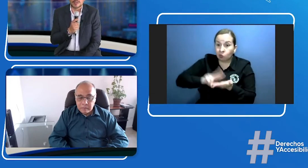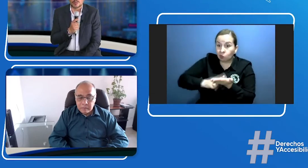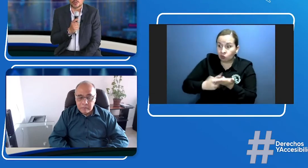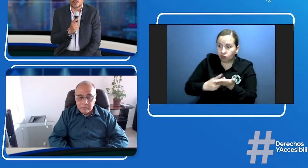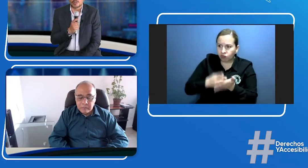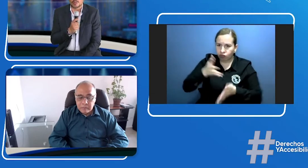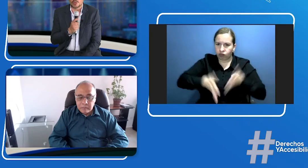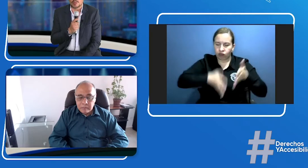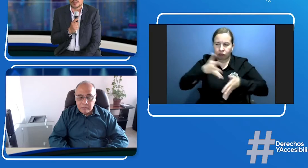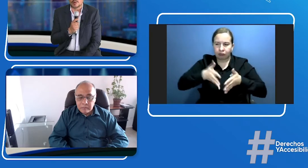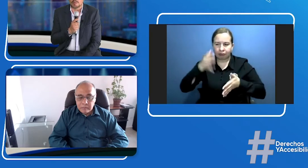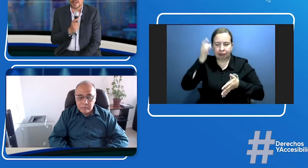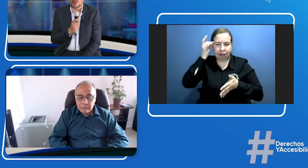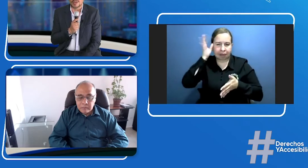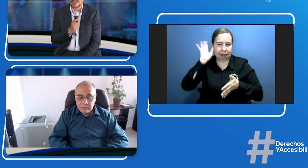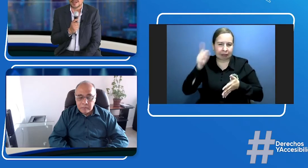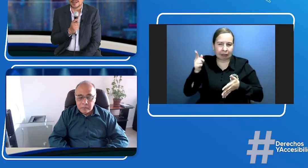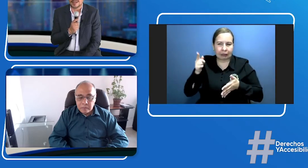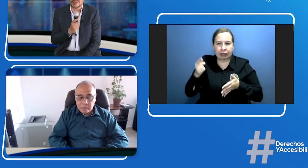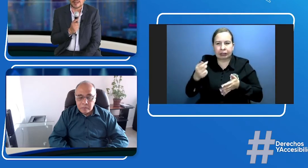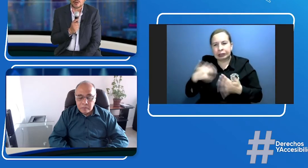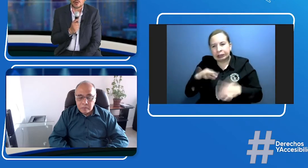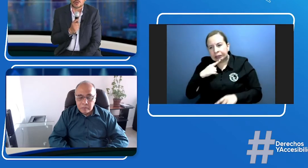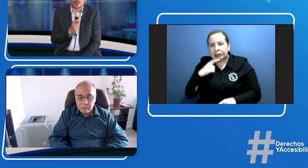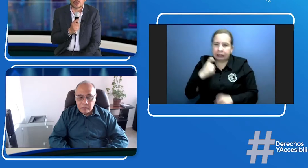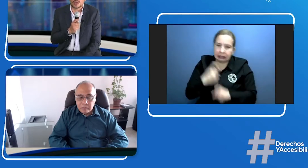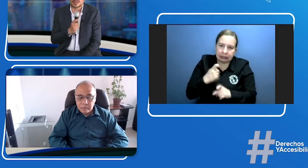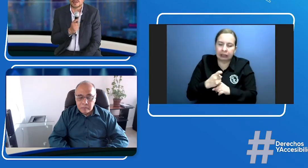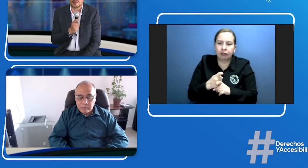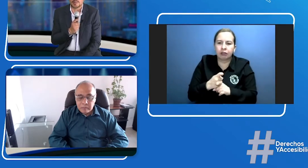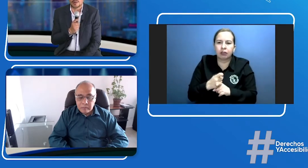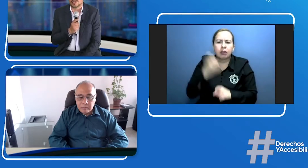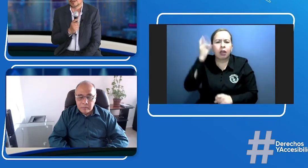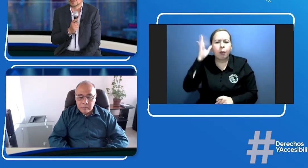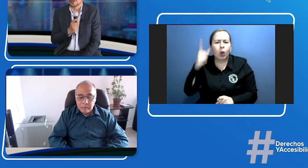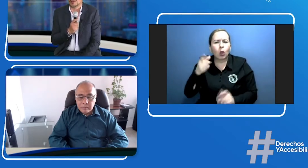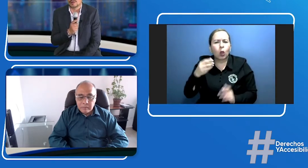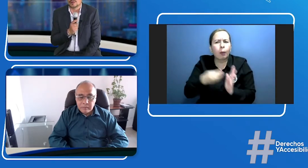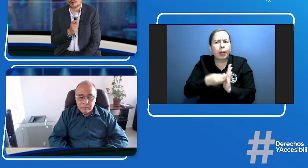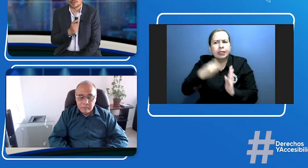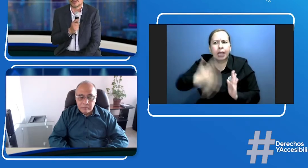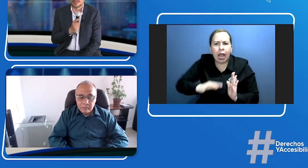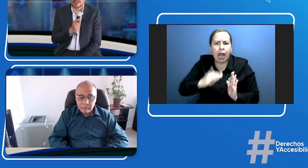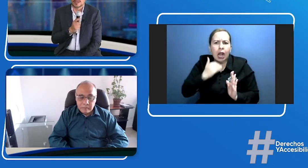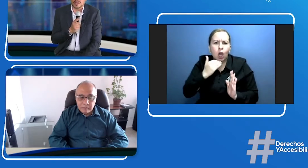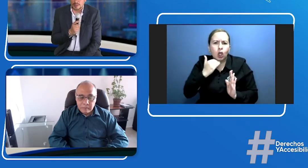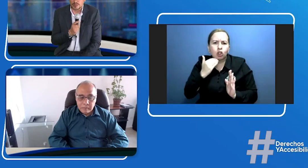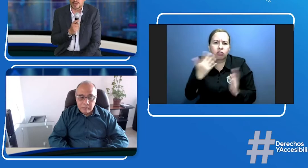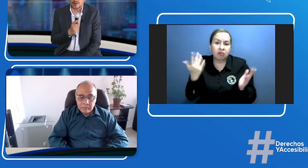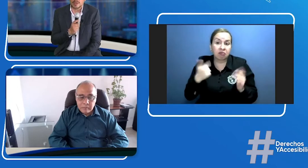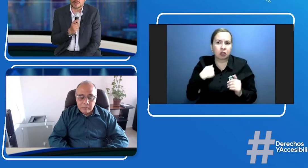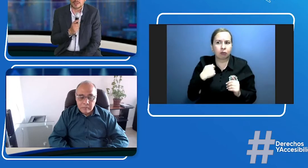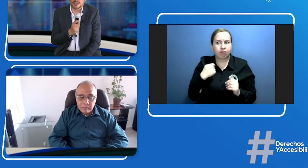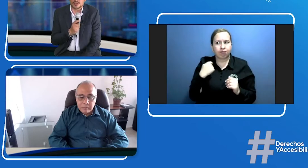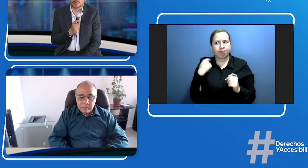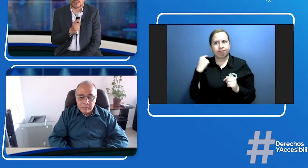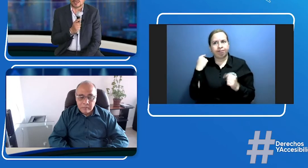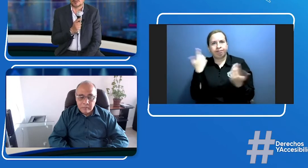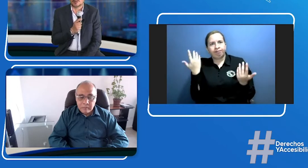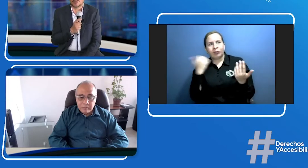mucho es mucho más complejo que tan costoso y que tan complejo queremos saberlo con números queremos verlo en la investigación queremos poder